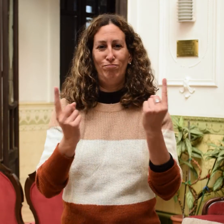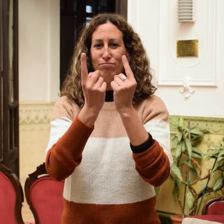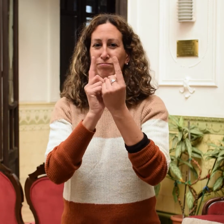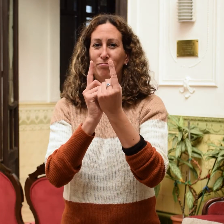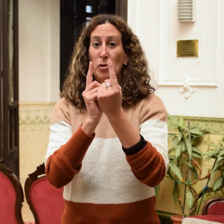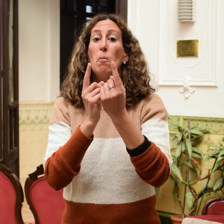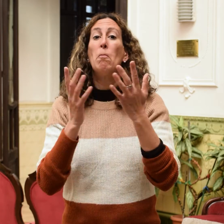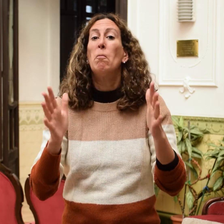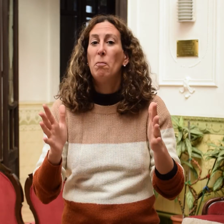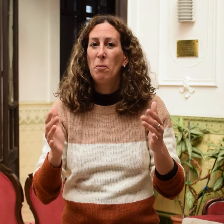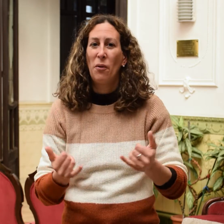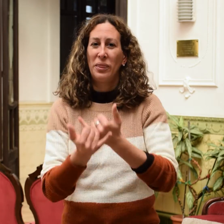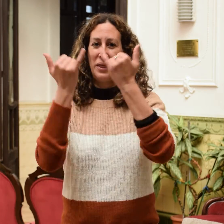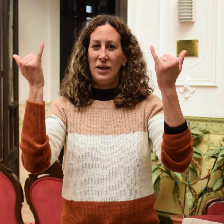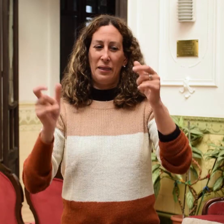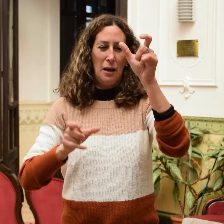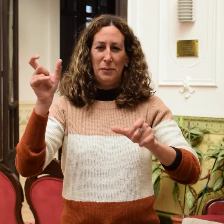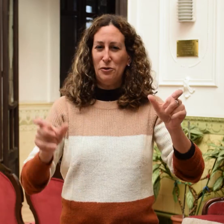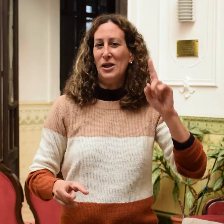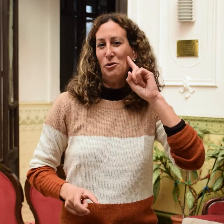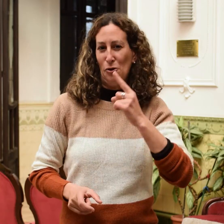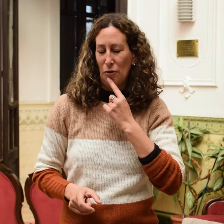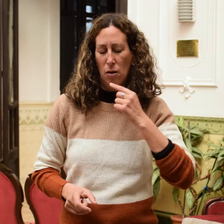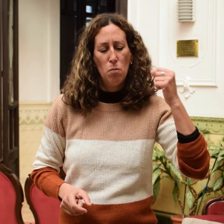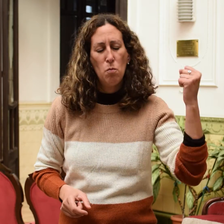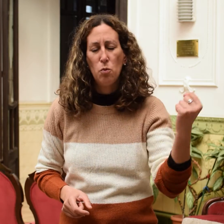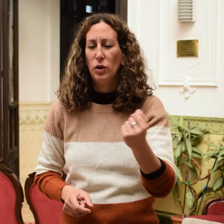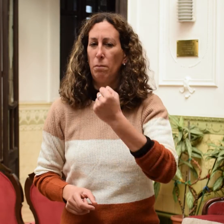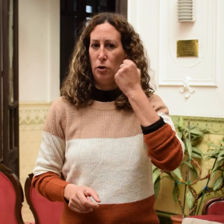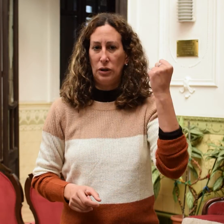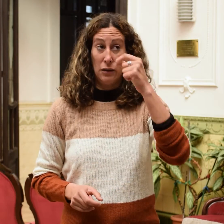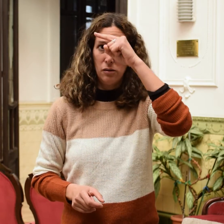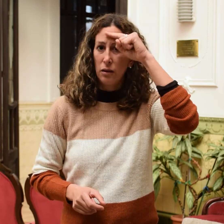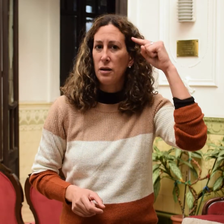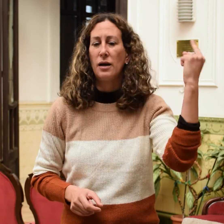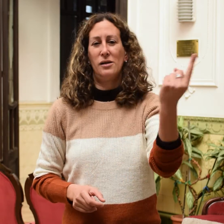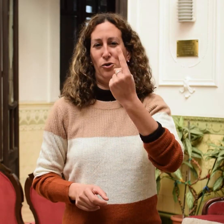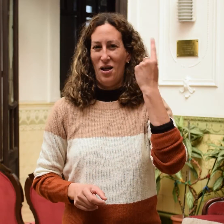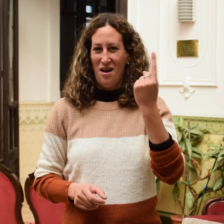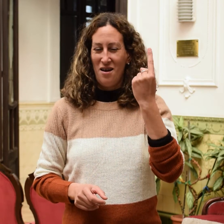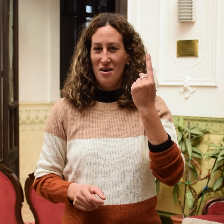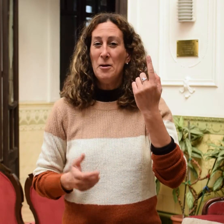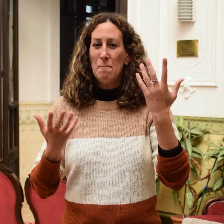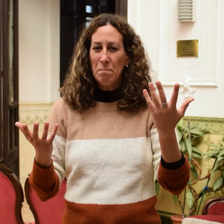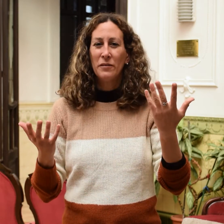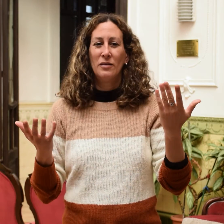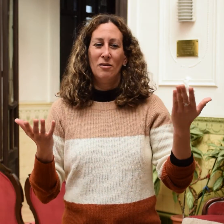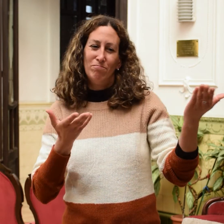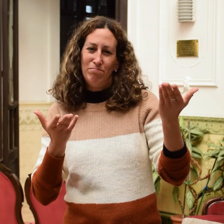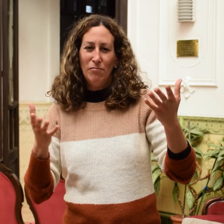del Día Nacional de las Personas Sordas dentro de la Semana Internacional de las Mismas. Los